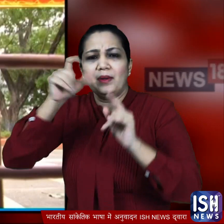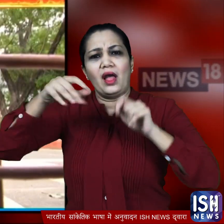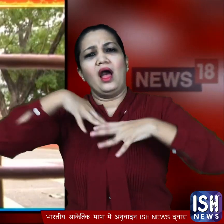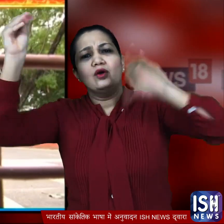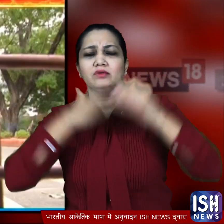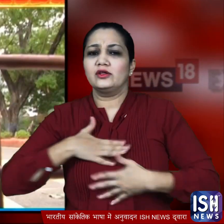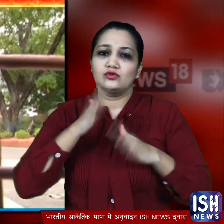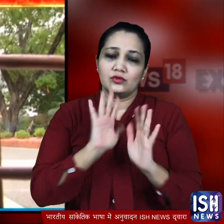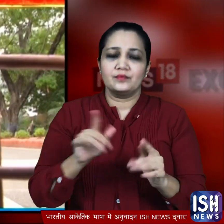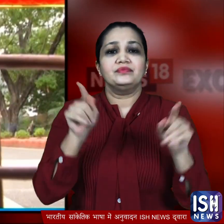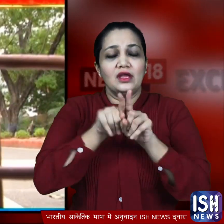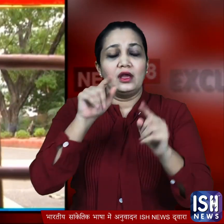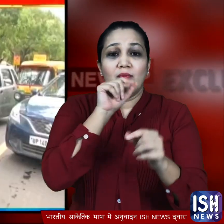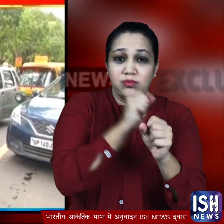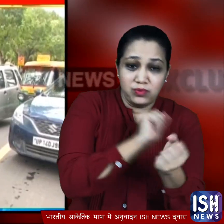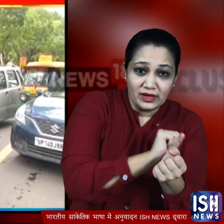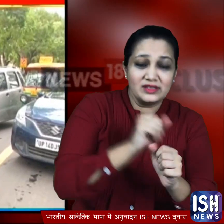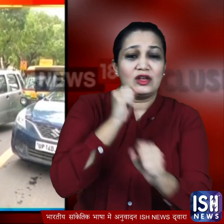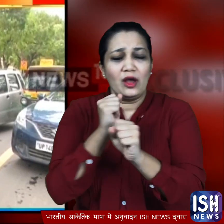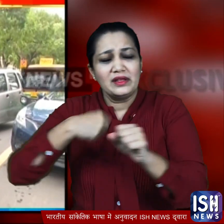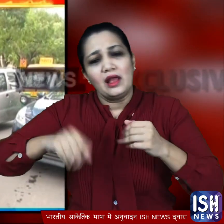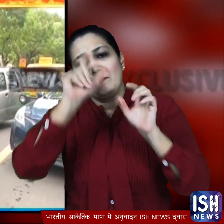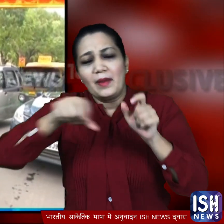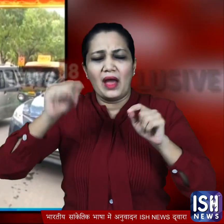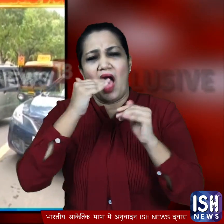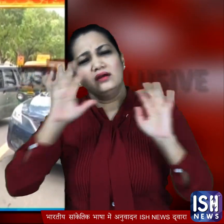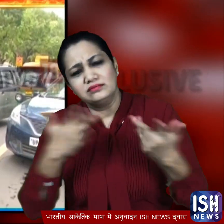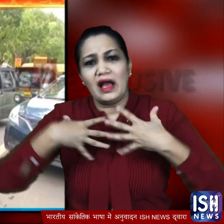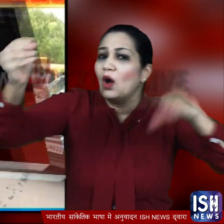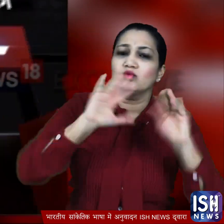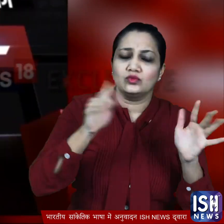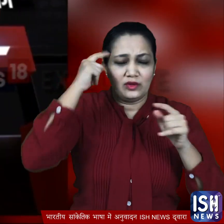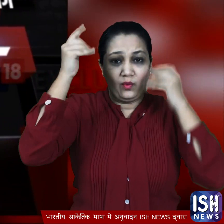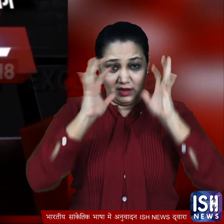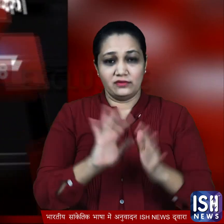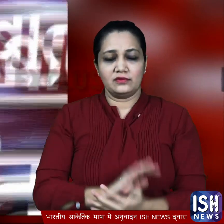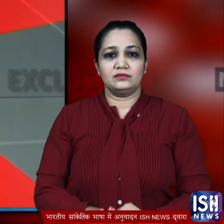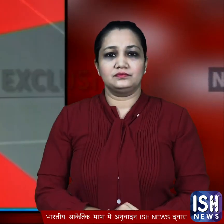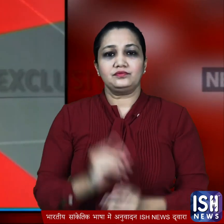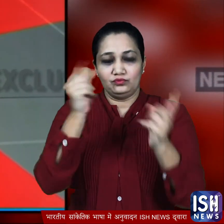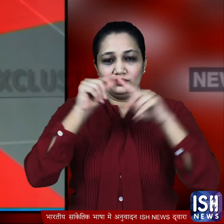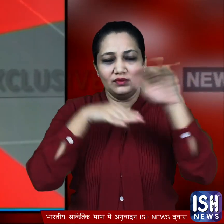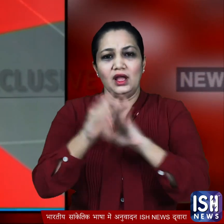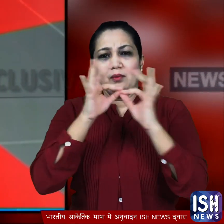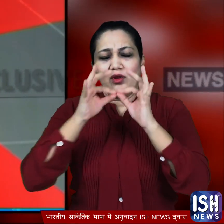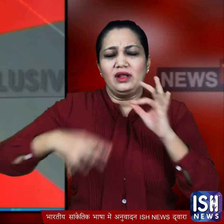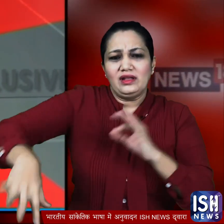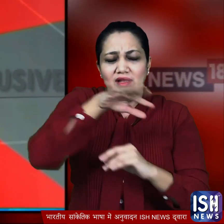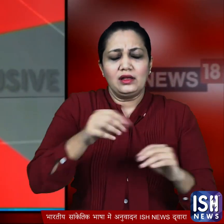पुलिस और सरकार की चिंता यह है कि कहीं छूट मिलते ही लोग लापरवाह न हो जाए उत्तरब्रदेश के बुलंद चहर से दिल दहला